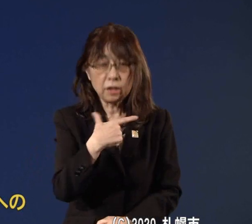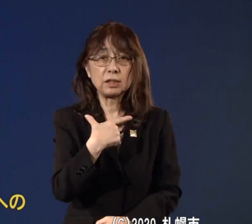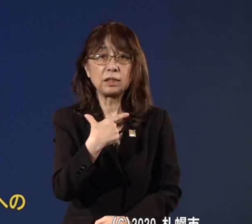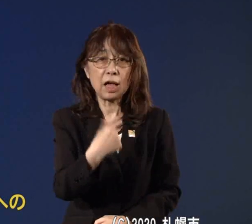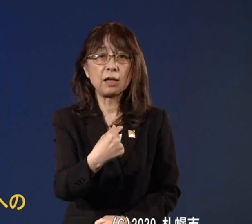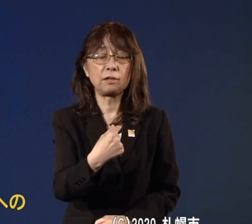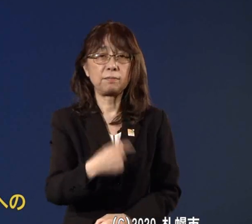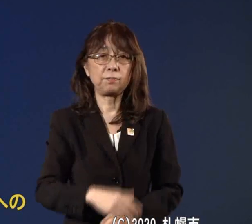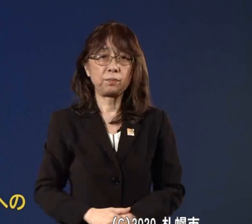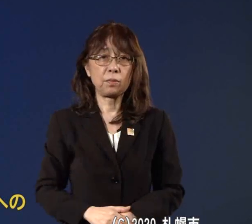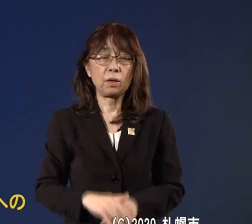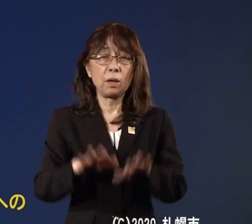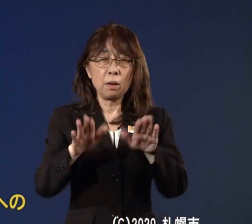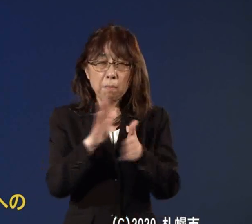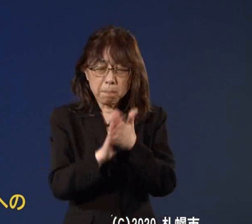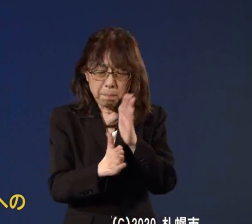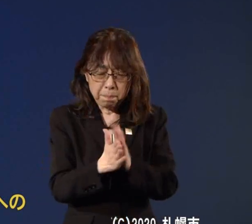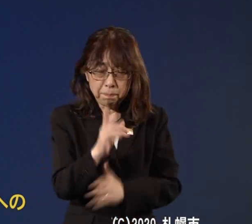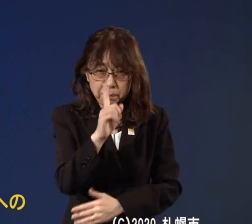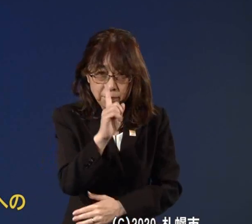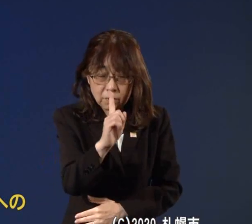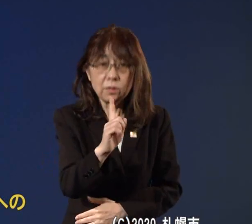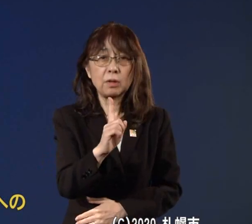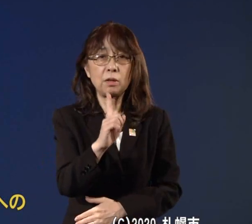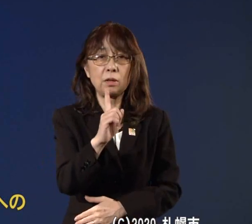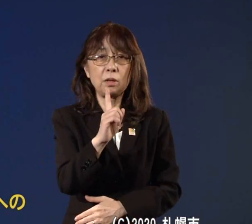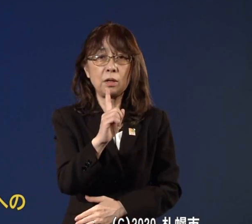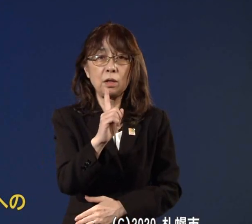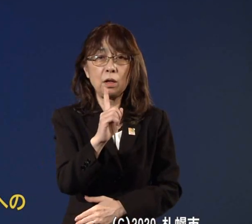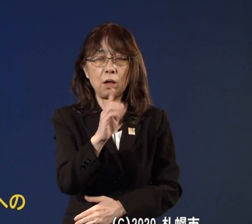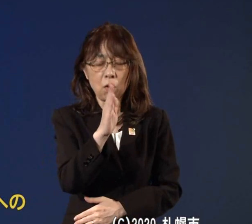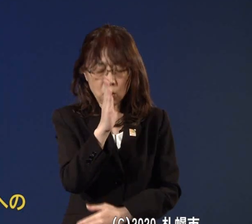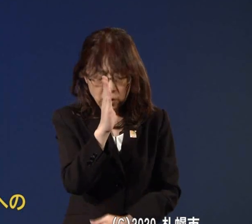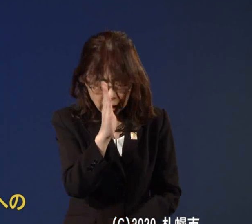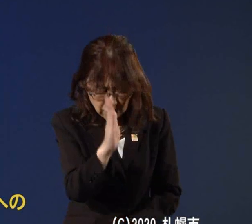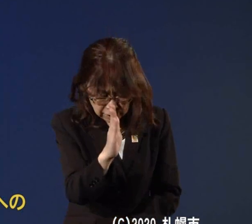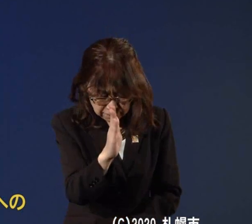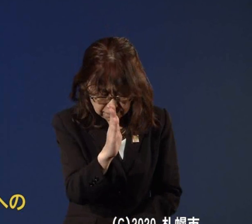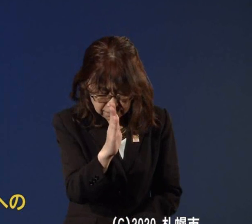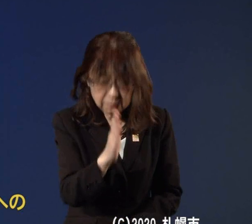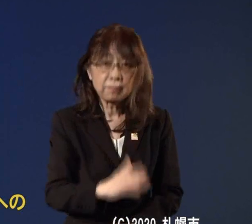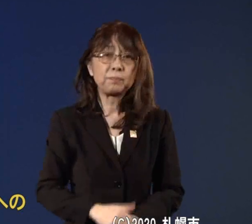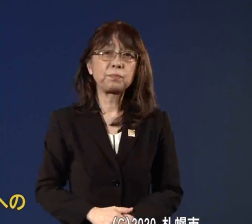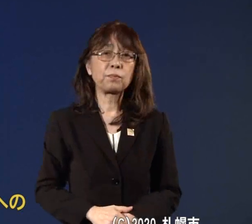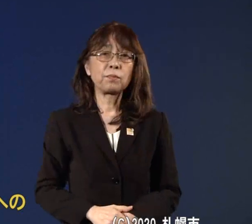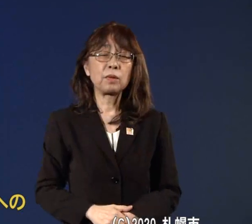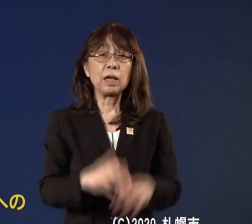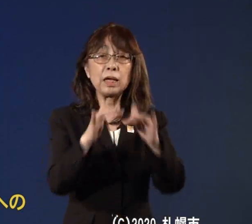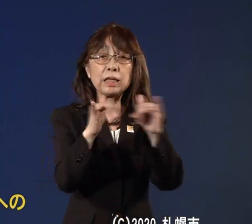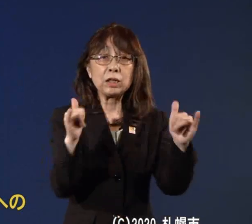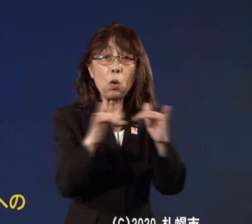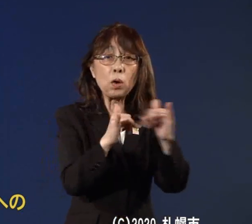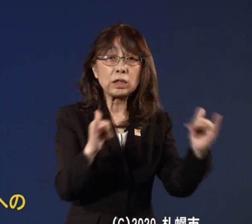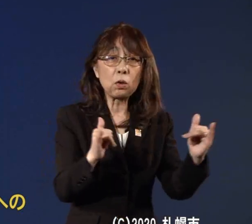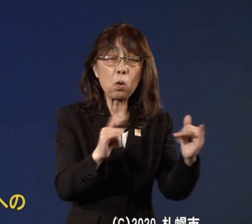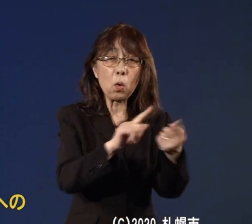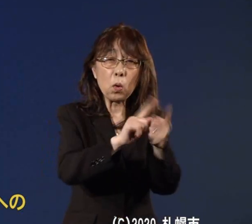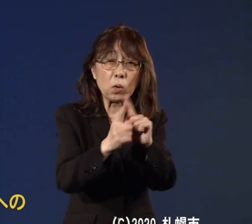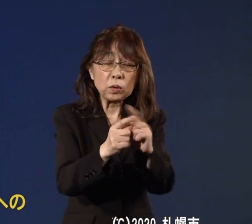今一度改めてお願いということになりますけれども人と人との接触を避